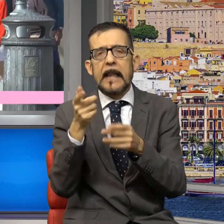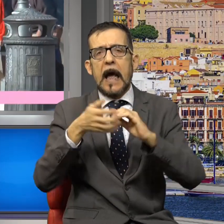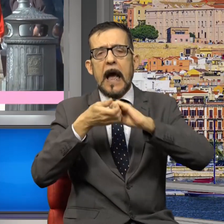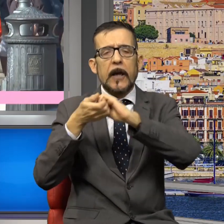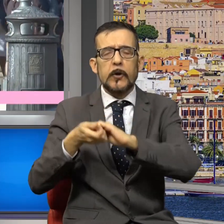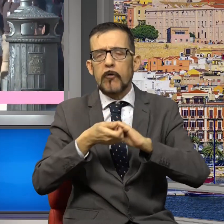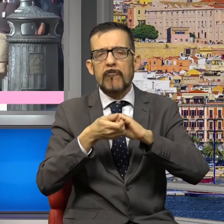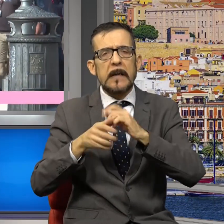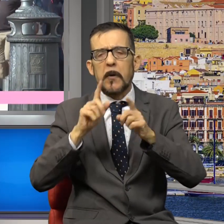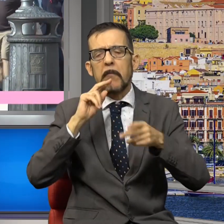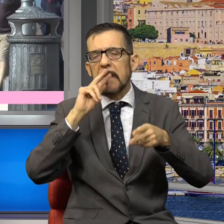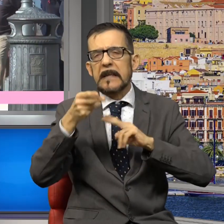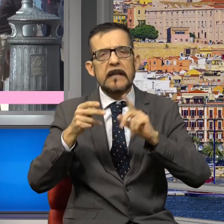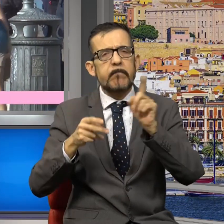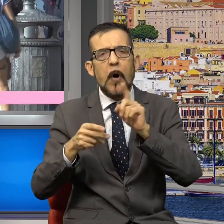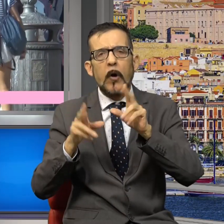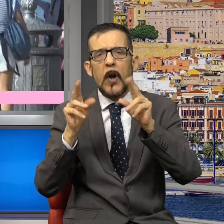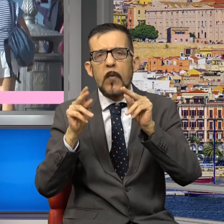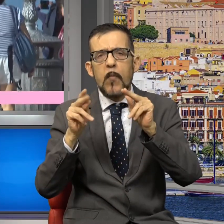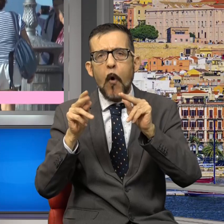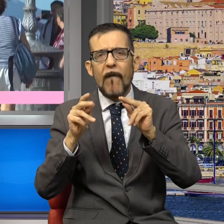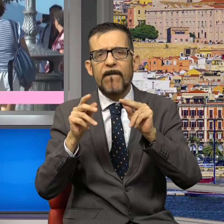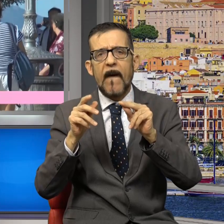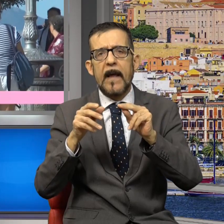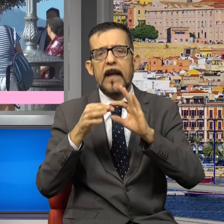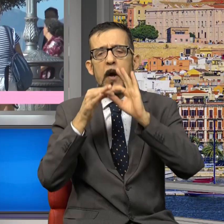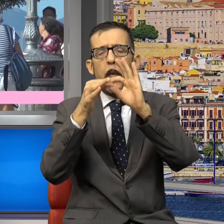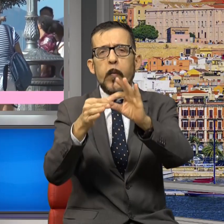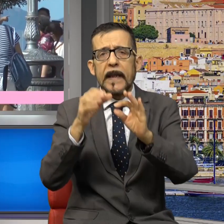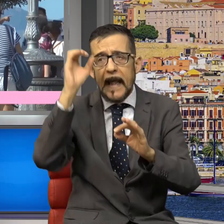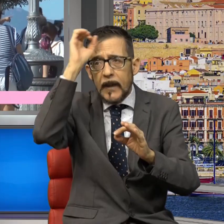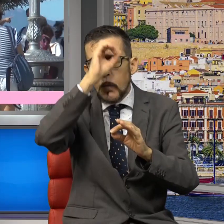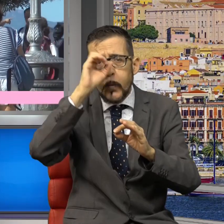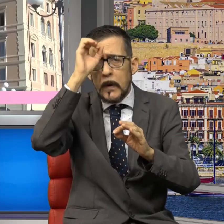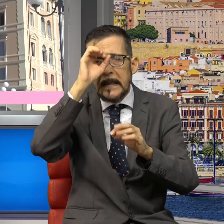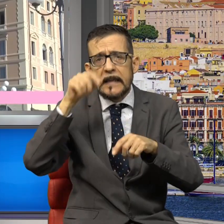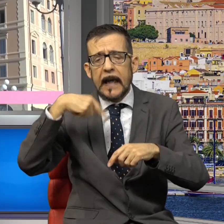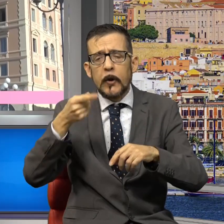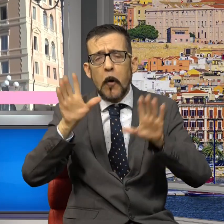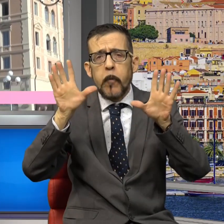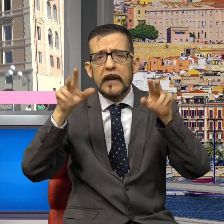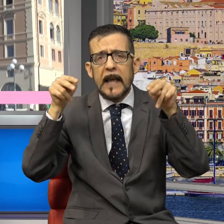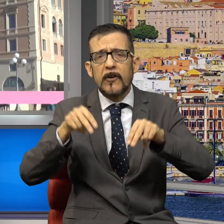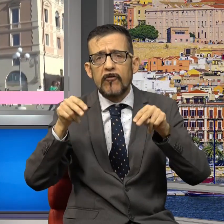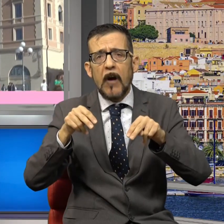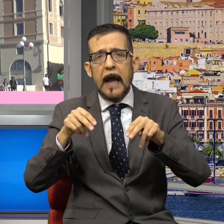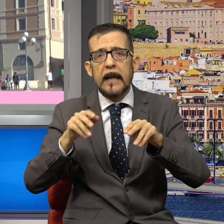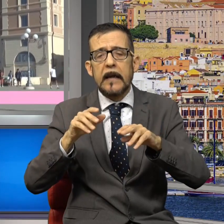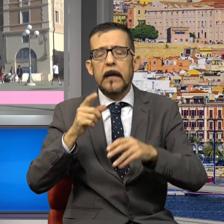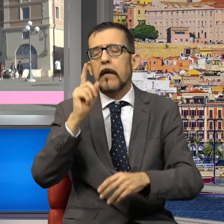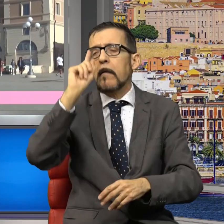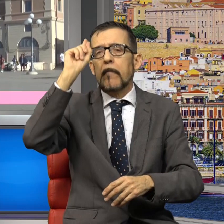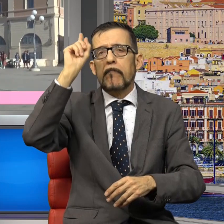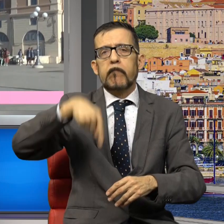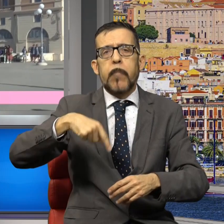risponde alla richiesta di nuove guide turistiche che dopo ben dieci anni di voto legislativo impone un esame di abilitazione su tutto